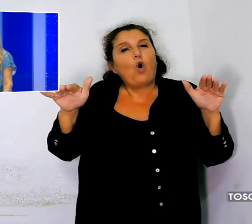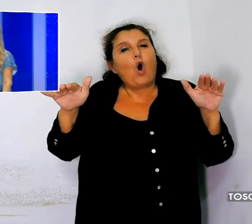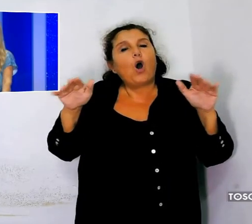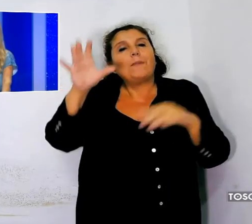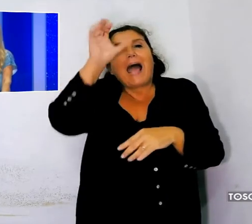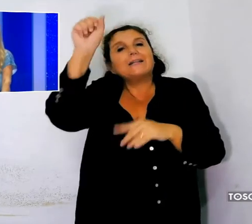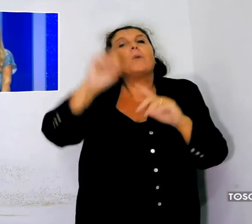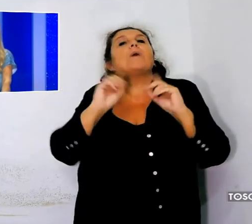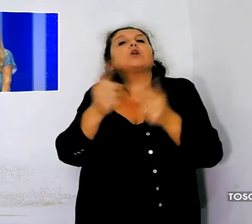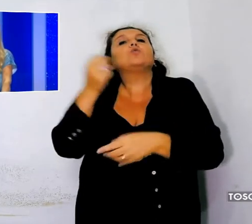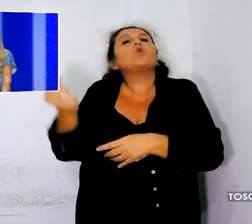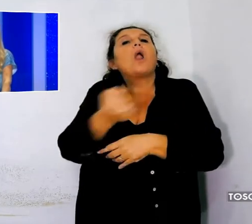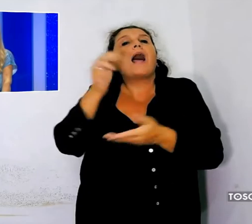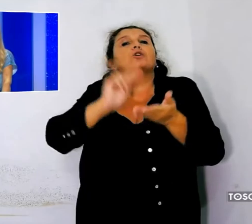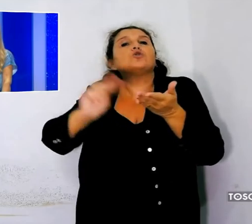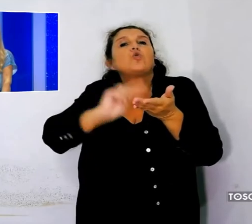scolastico.